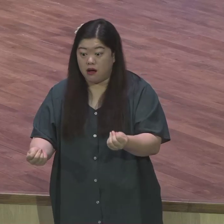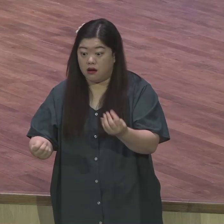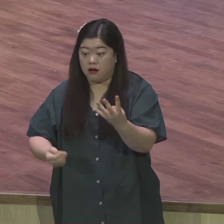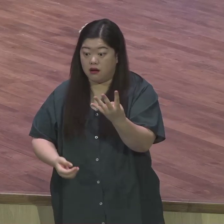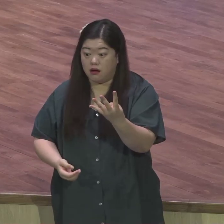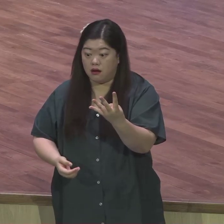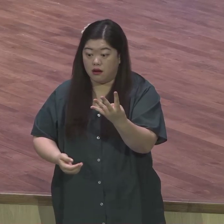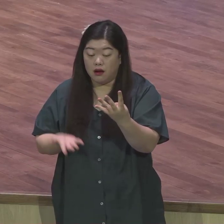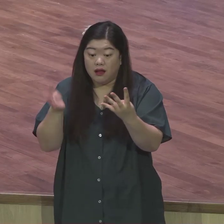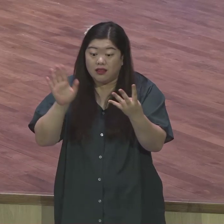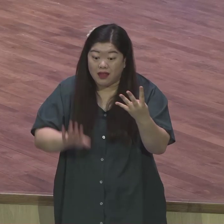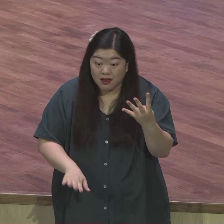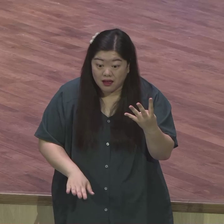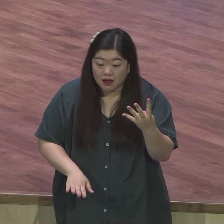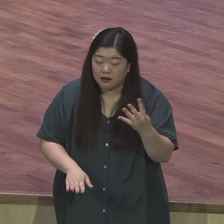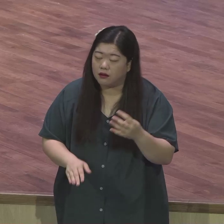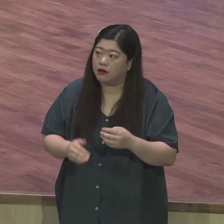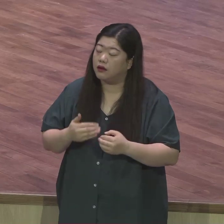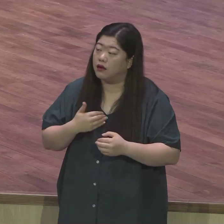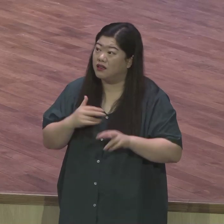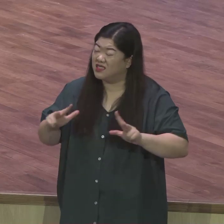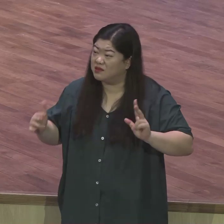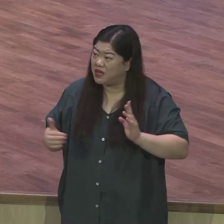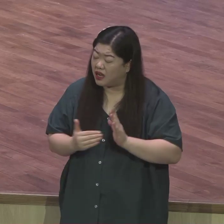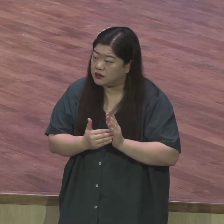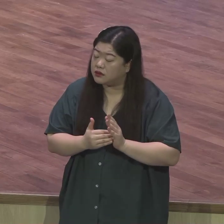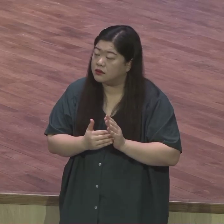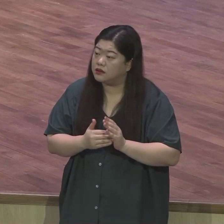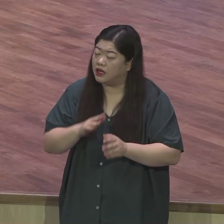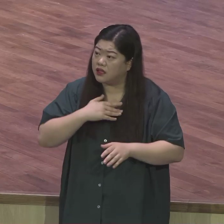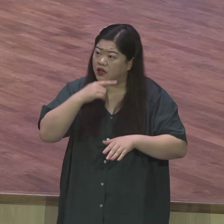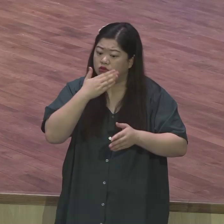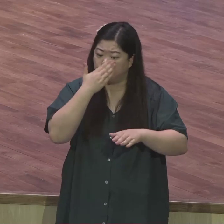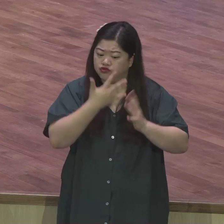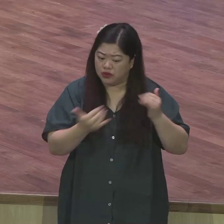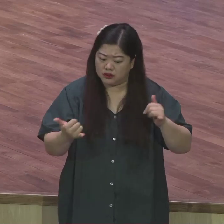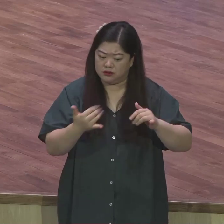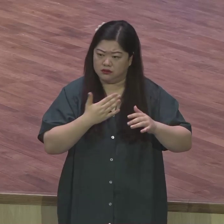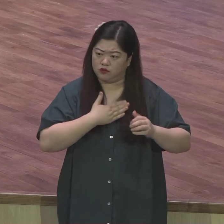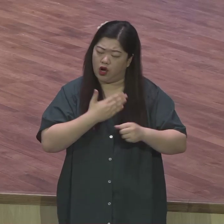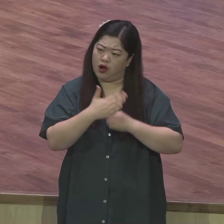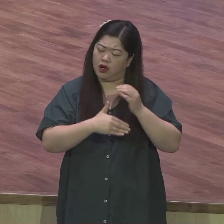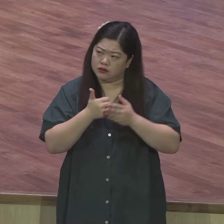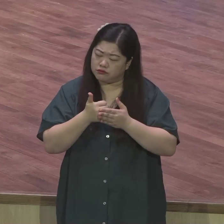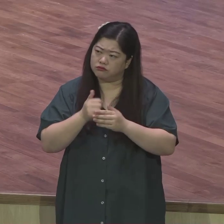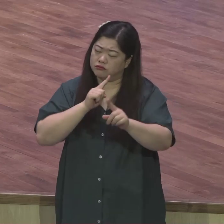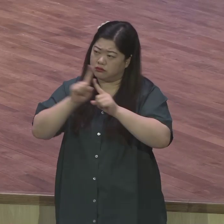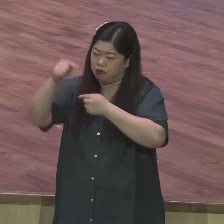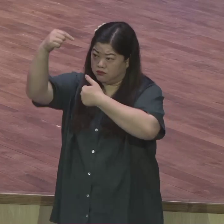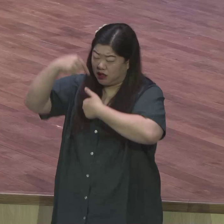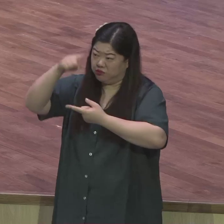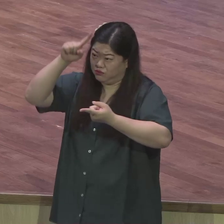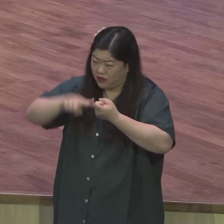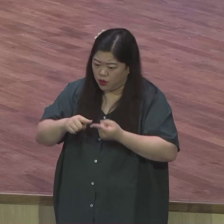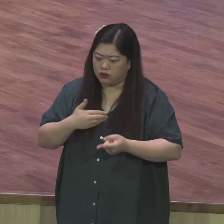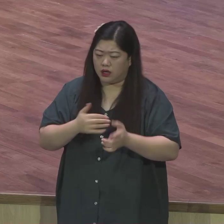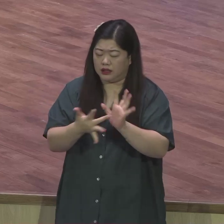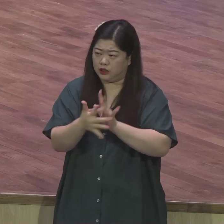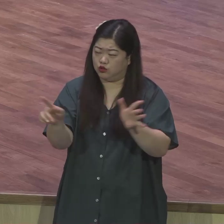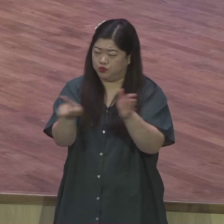뜻이 내가 예수 믿는 사람 잡아주는 것이 뜻인 줄 알았는데 이게 아니구나 예수가 진짜 우리를 인류를 구원한 구원자구나